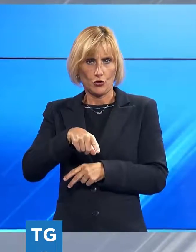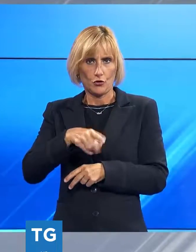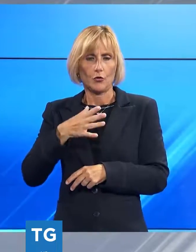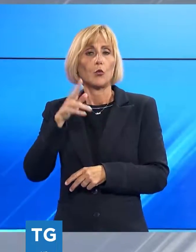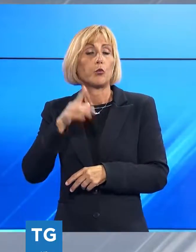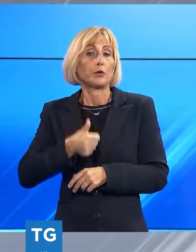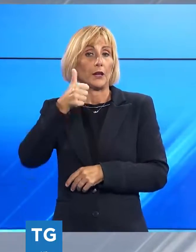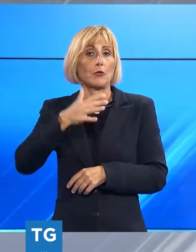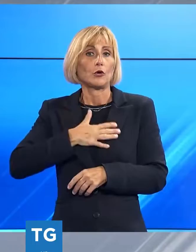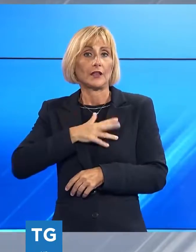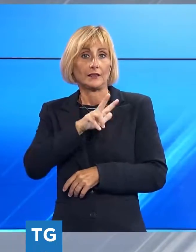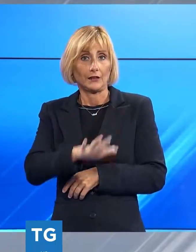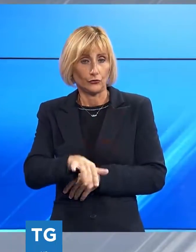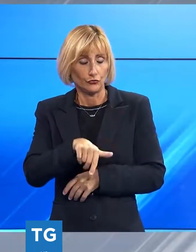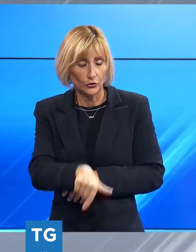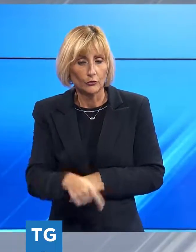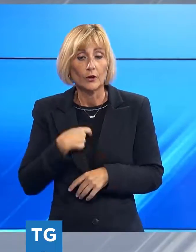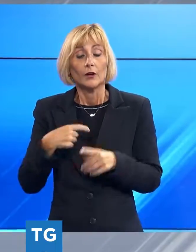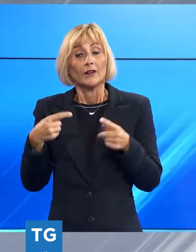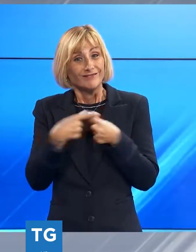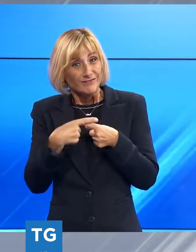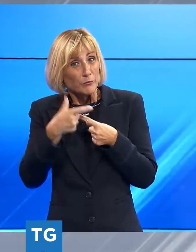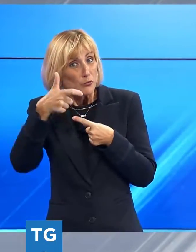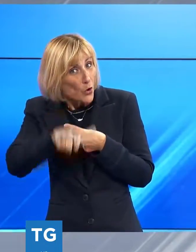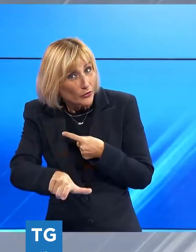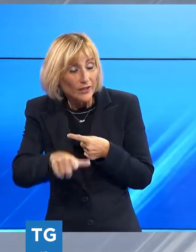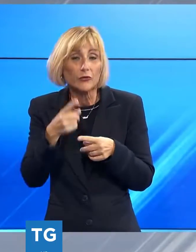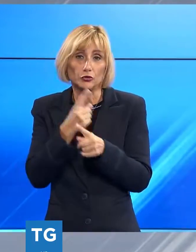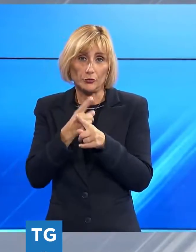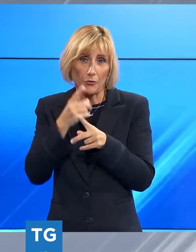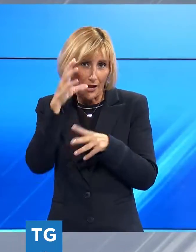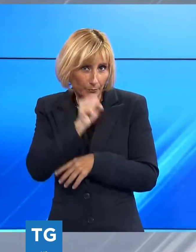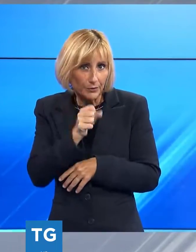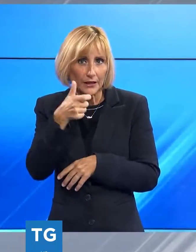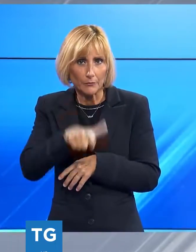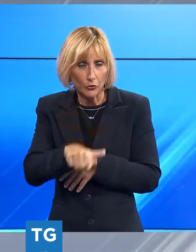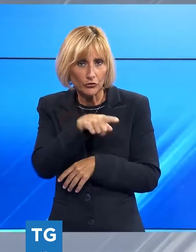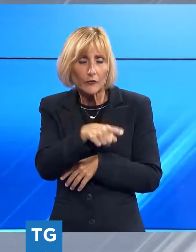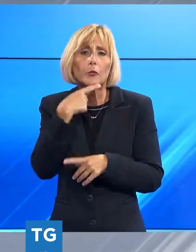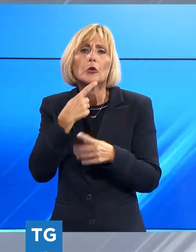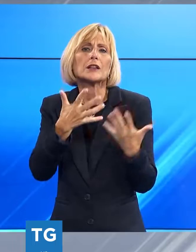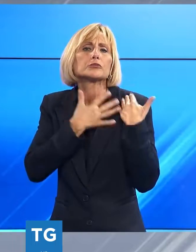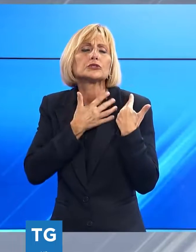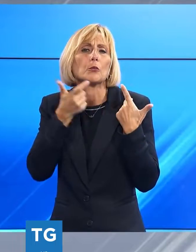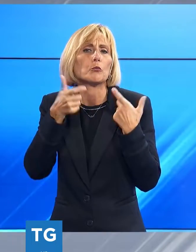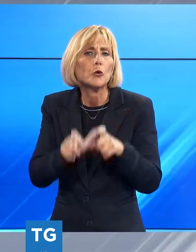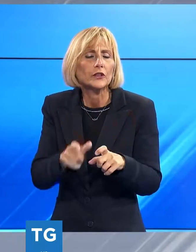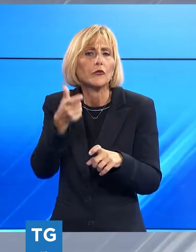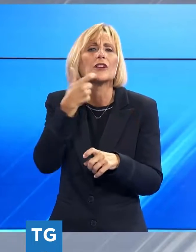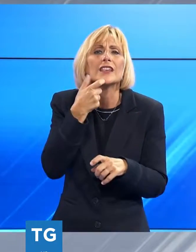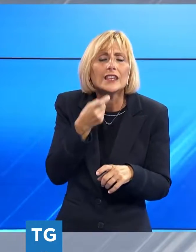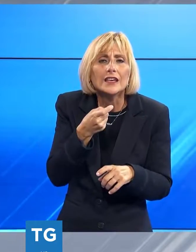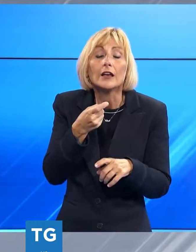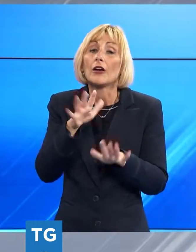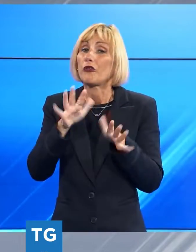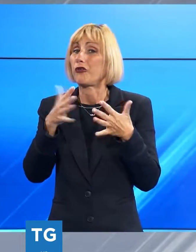le verifiche per capire i motivi della lite e le effettive responsabilità. Non è da escludere che l'episodio sia da ricondurre all'ambito